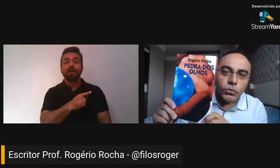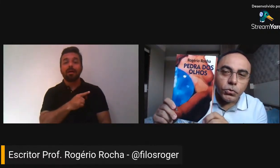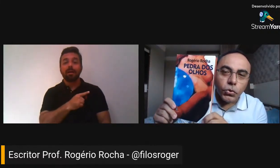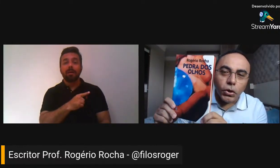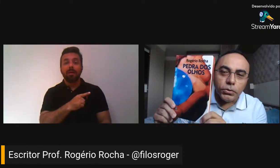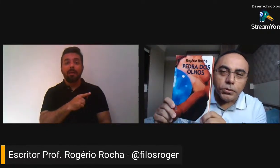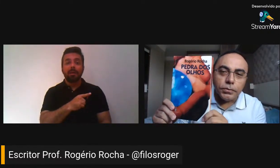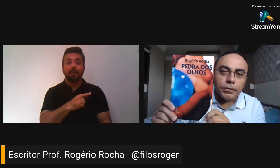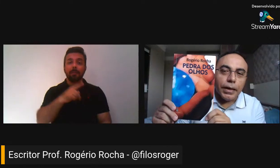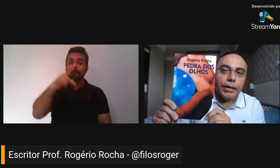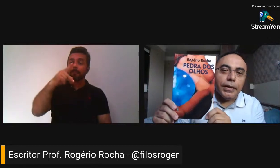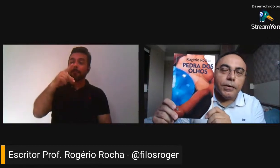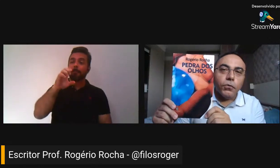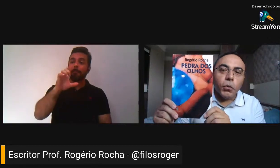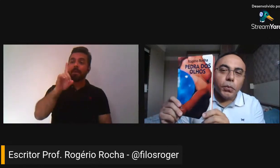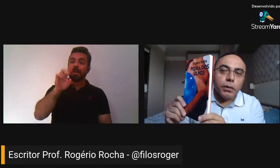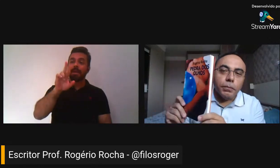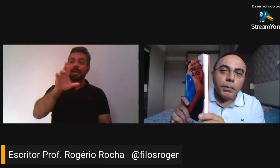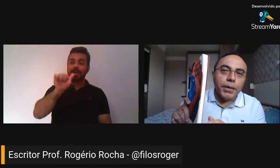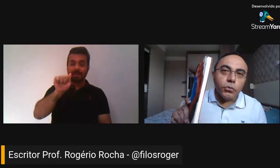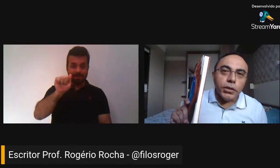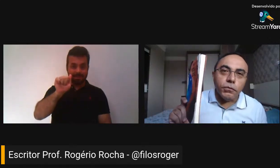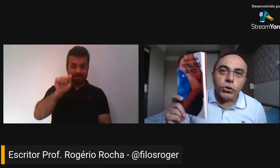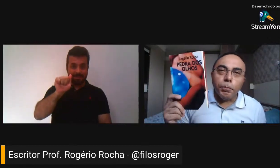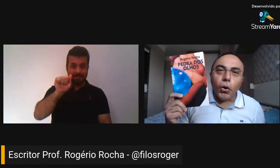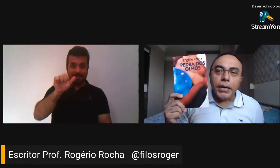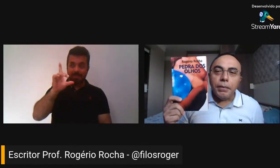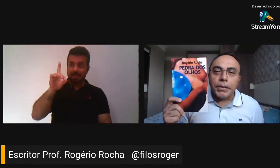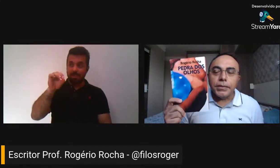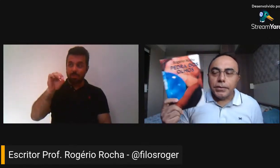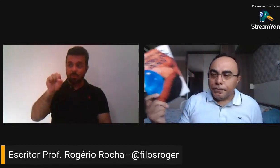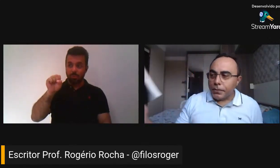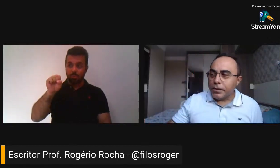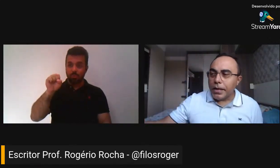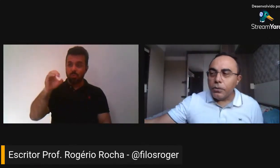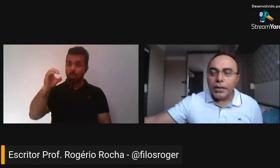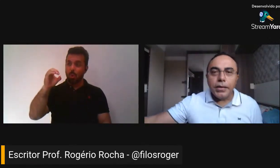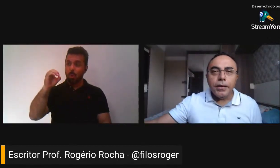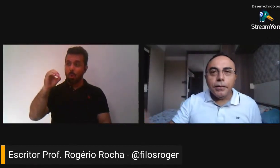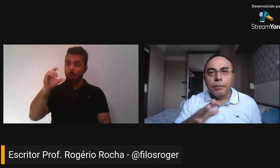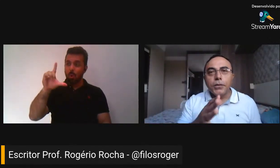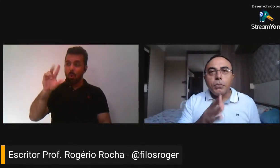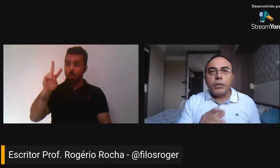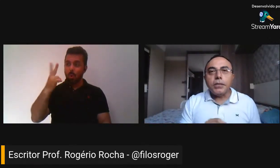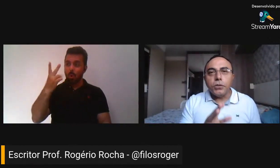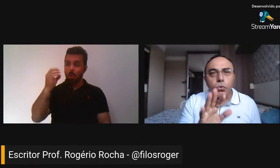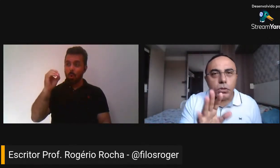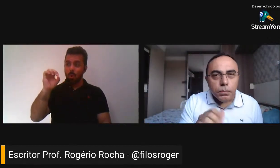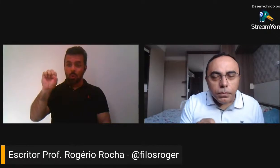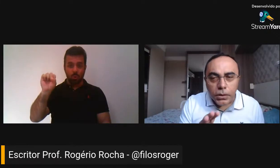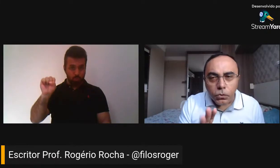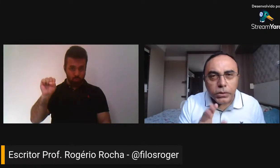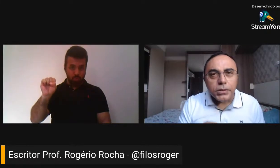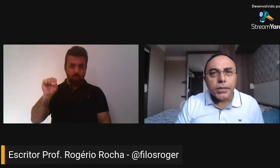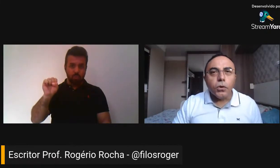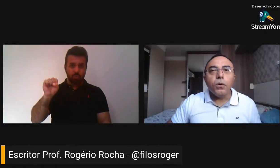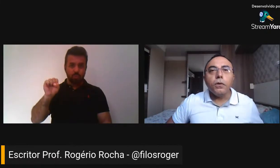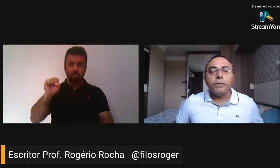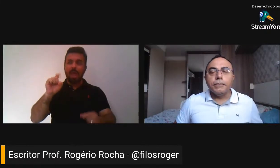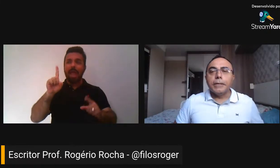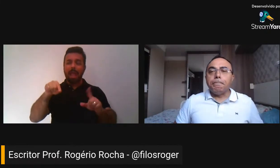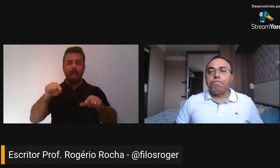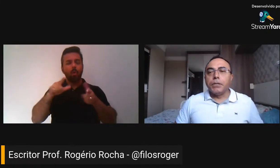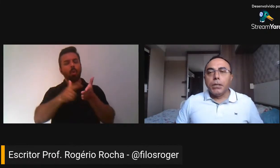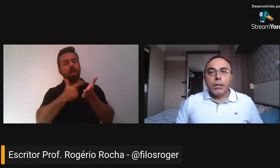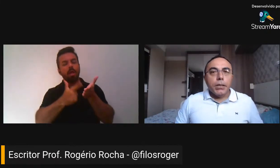dos Olhos. Foi o meu primeiro livro de poemas, que saiu ali mais ou menos entre 2019.